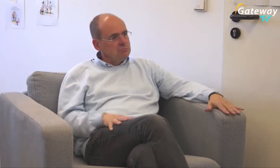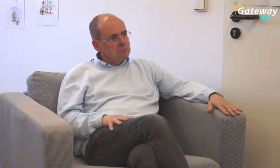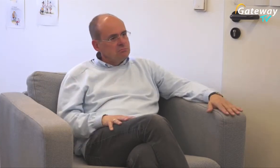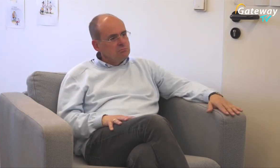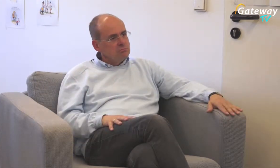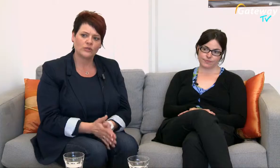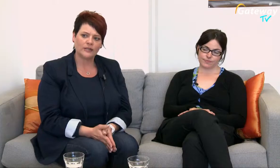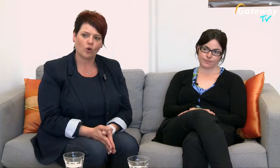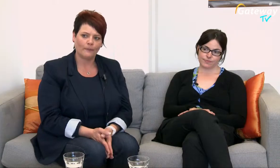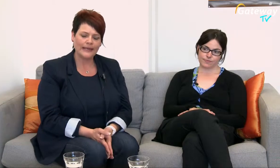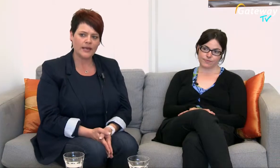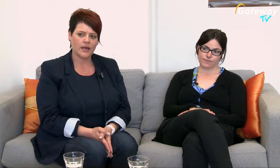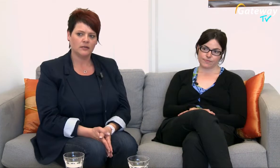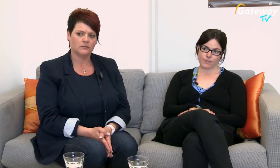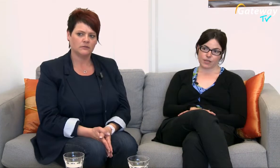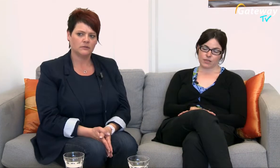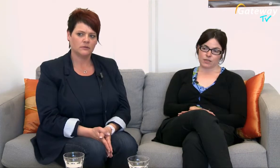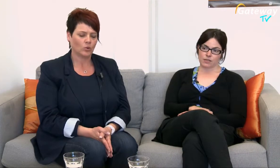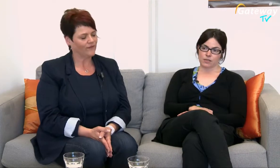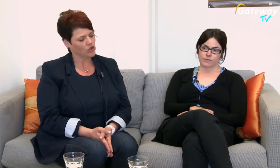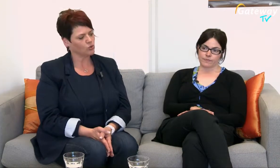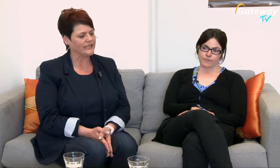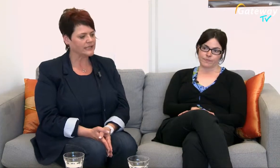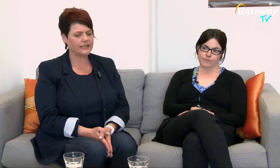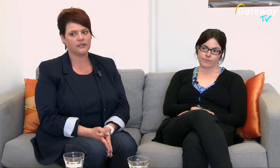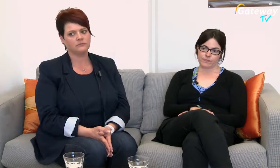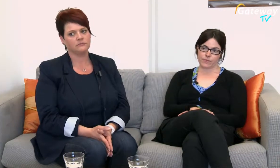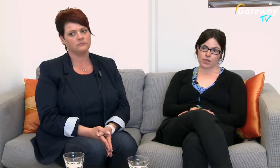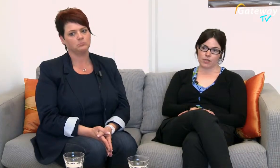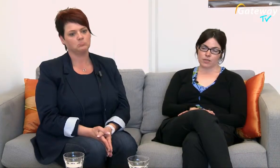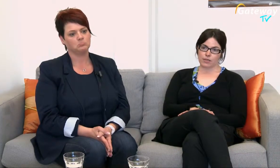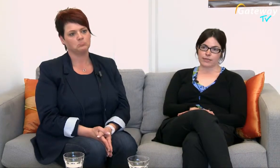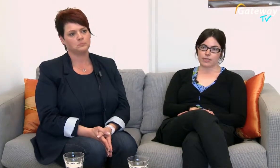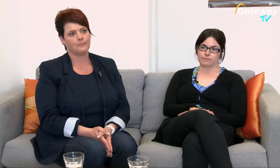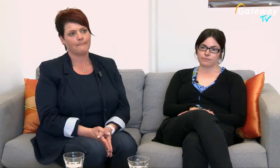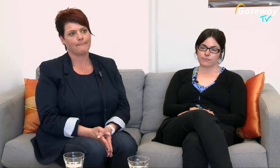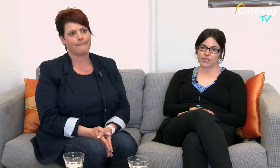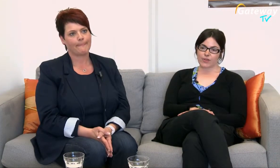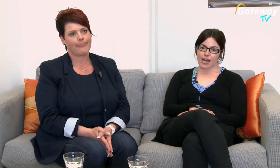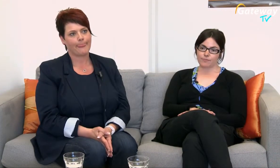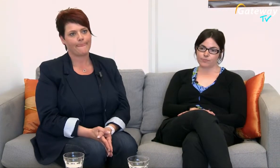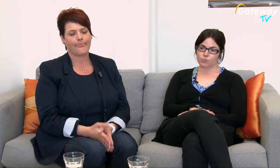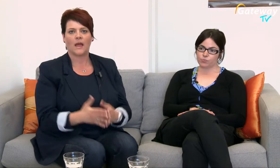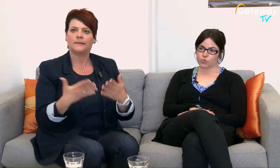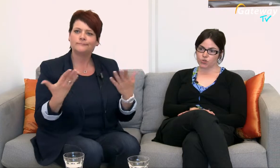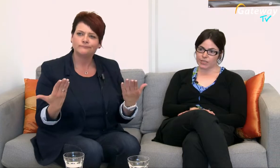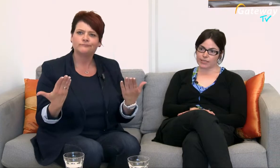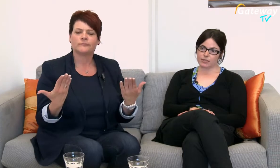Welche Studenten kommen hierher oder wer studiert hier? Also wir haben Studierende